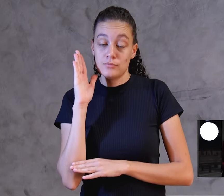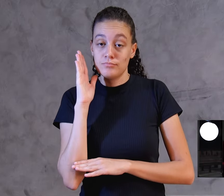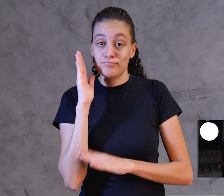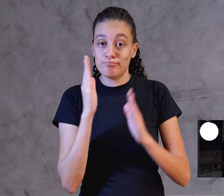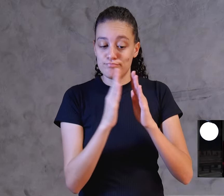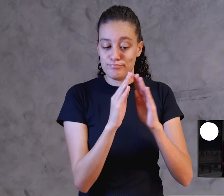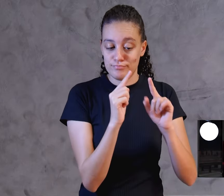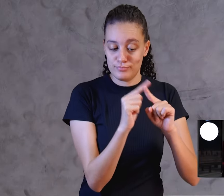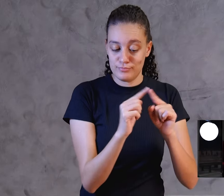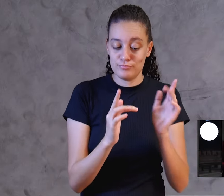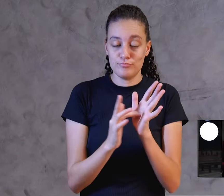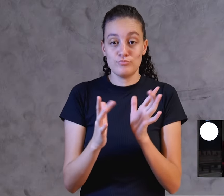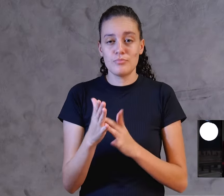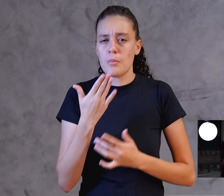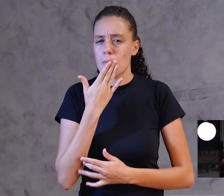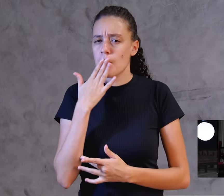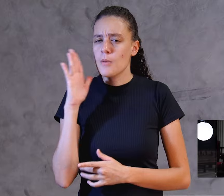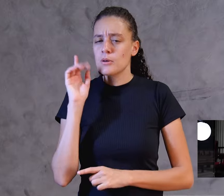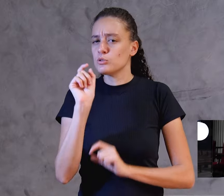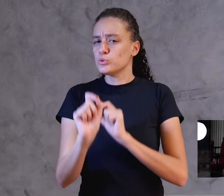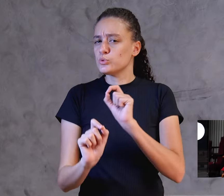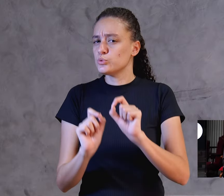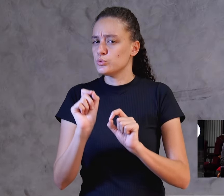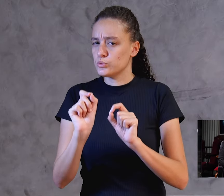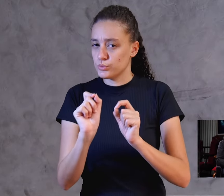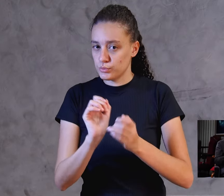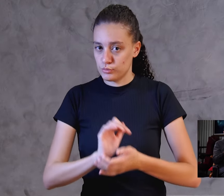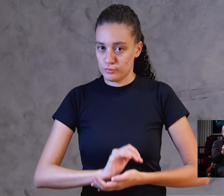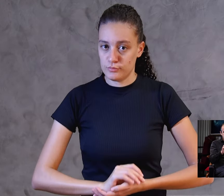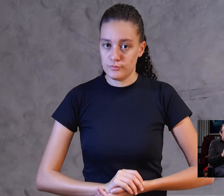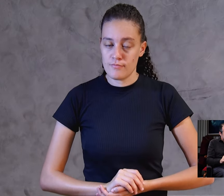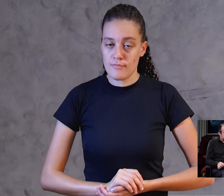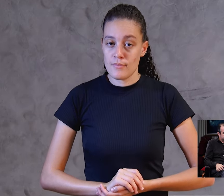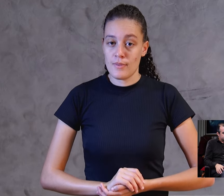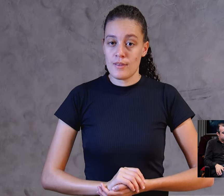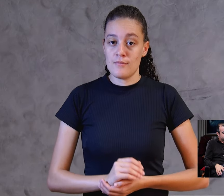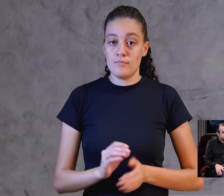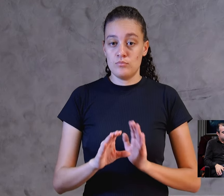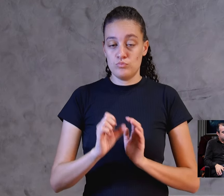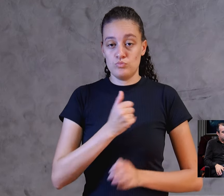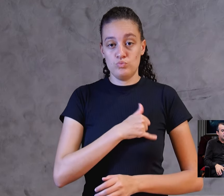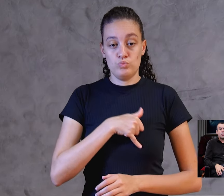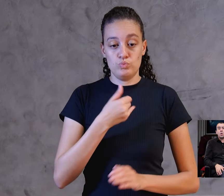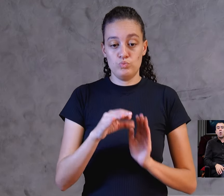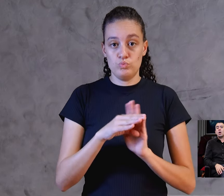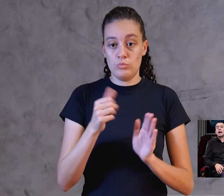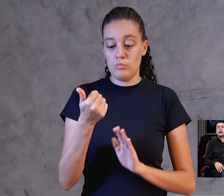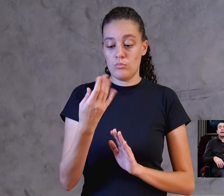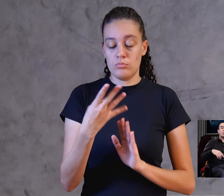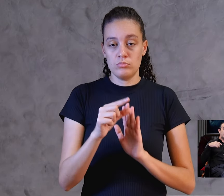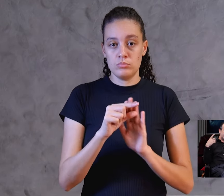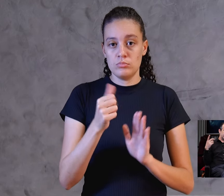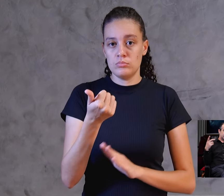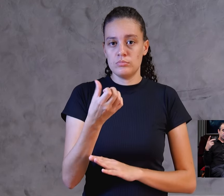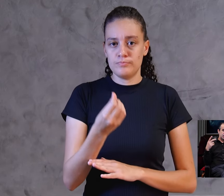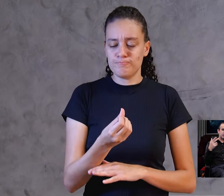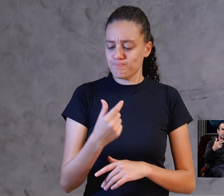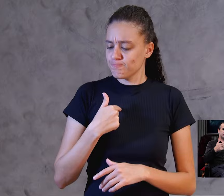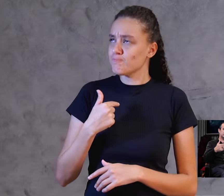ele dizendo assim, no versículo 16, eu rogarei ao Pai. Ah, está vendo?